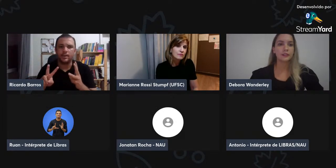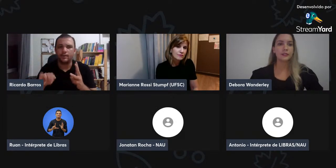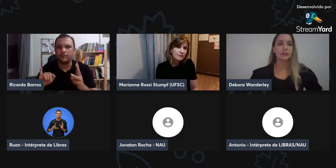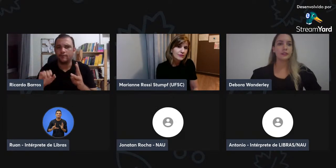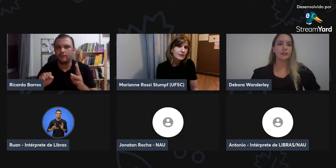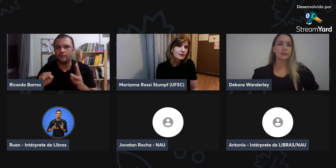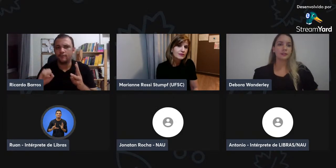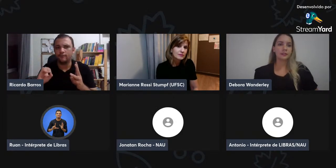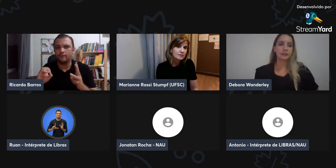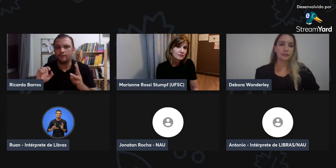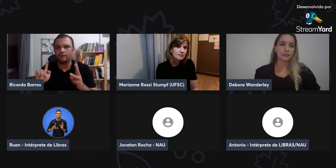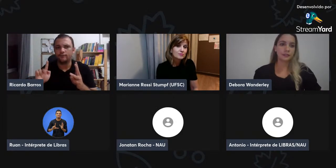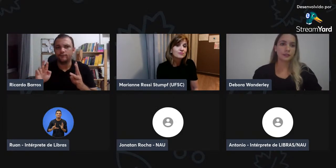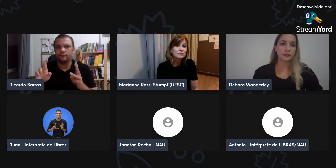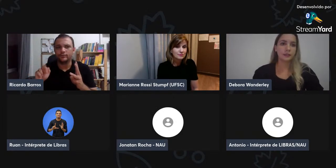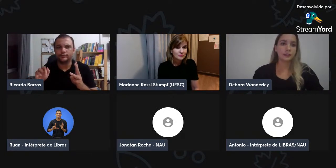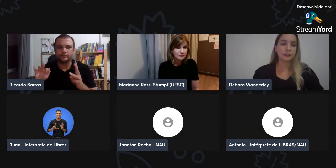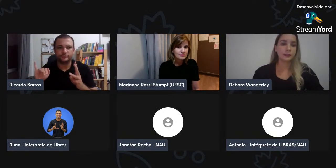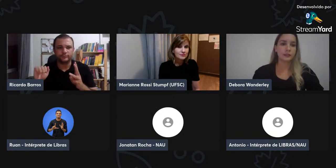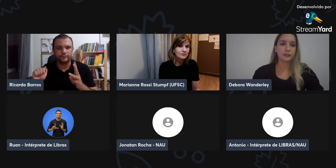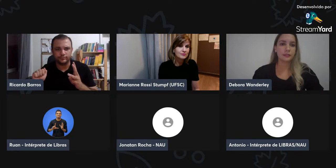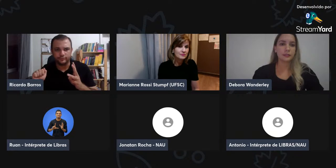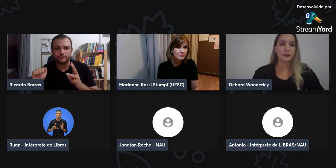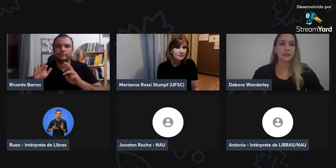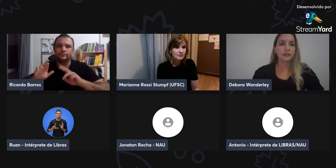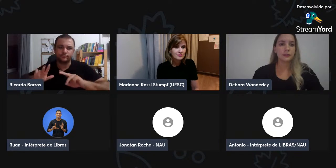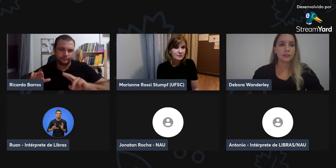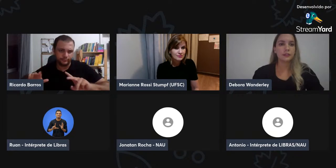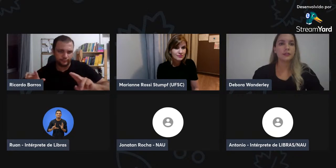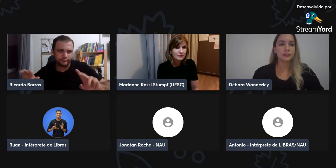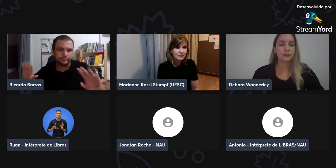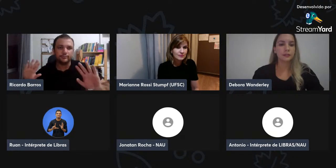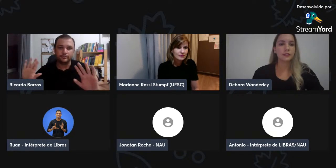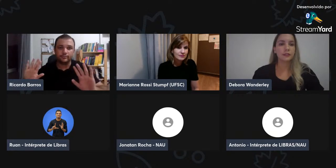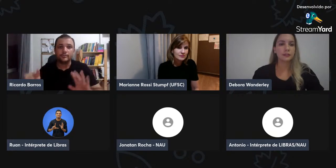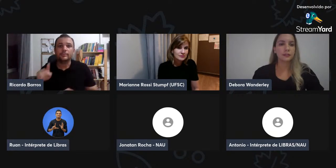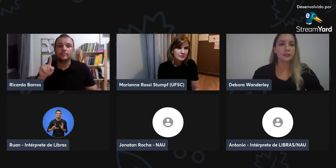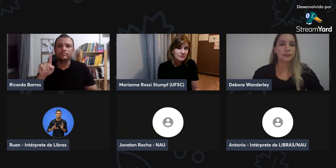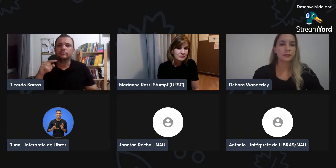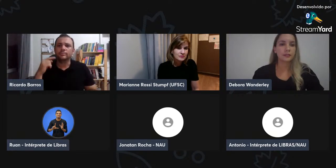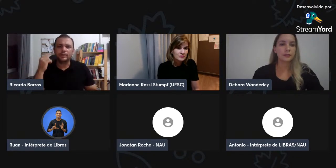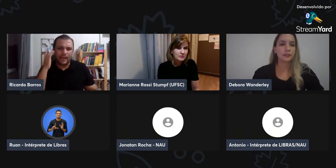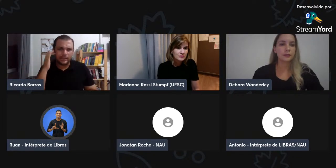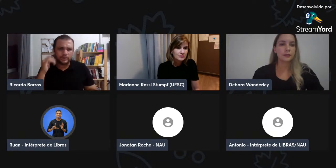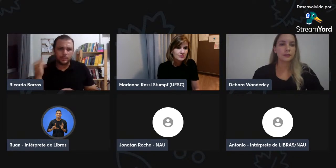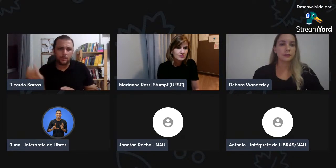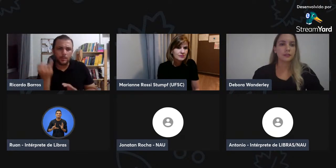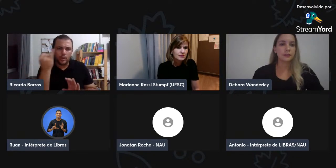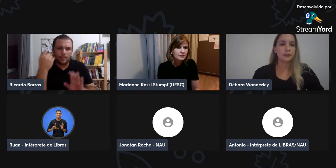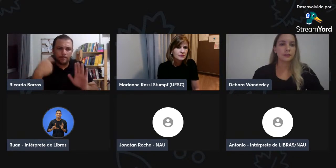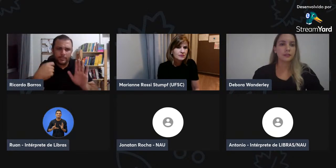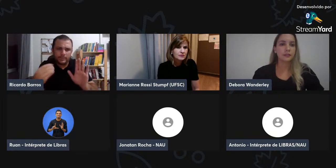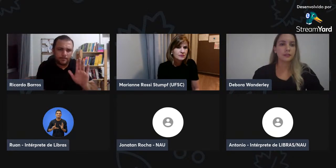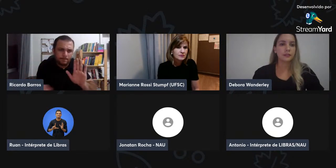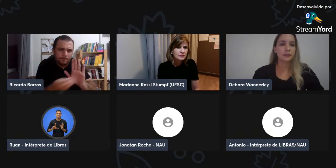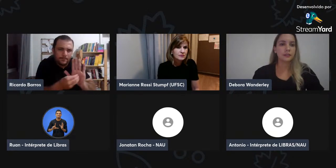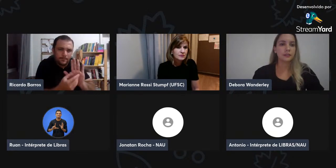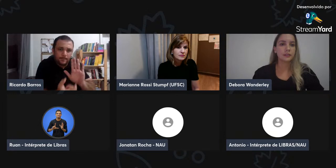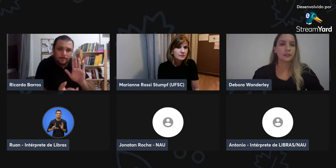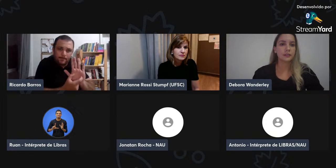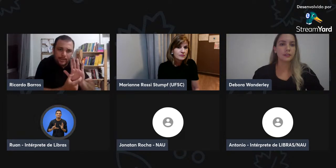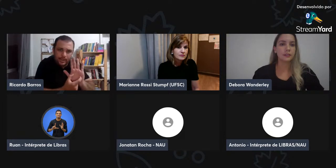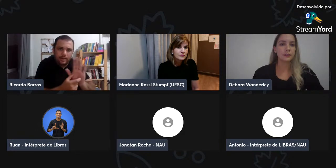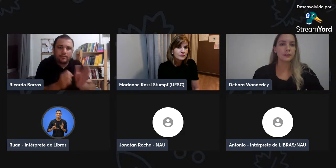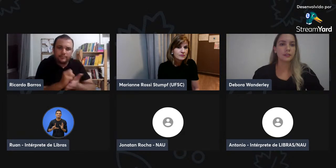o CEL, a visiografia, a visiografia. Então,